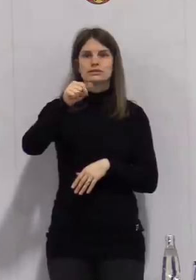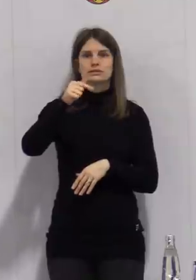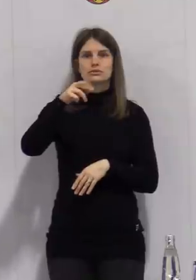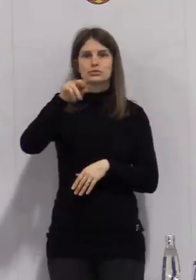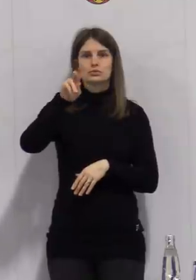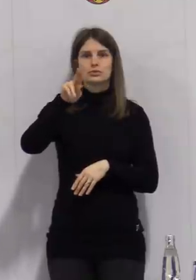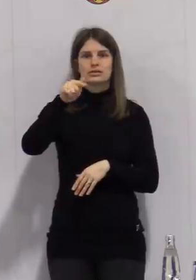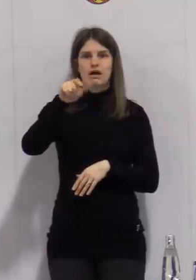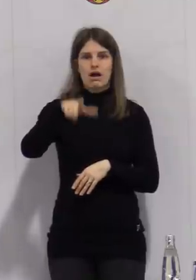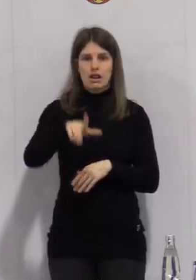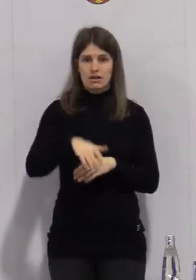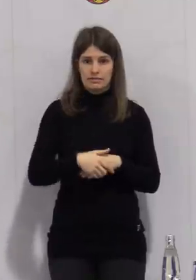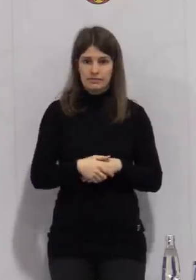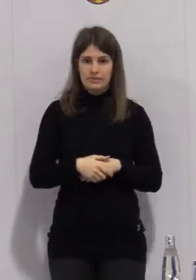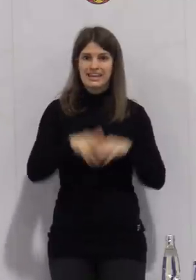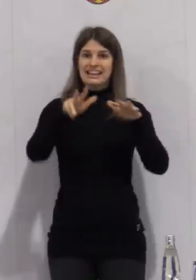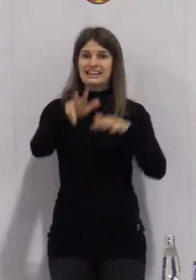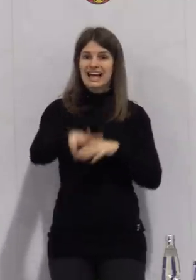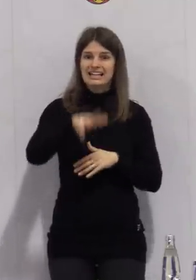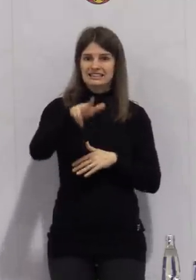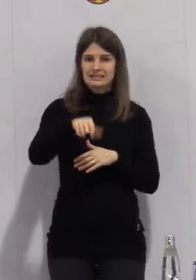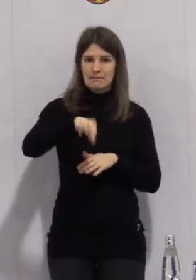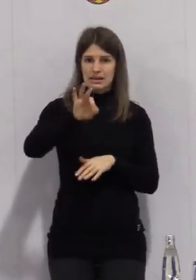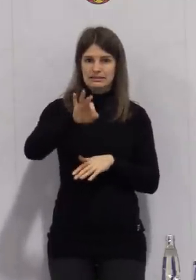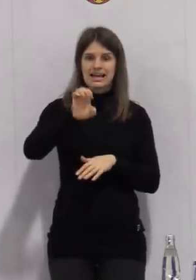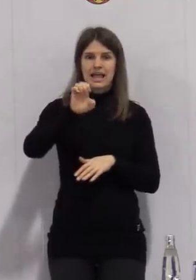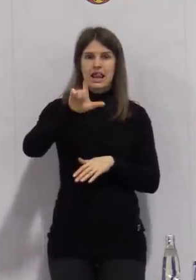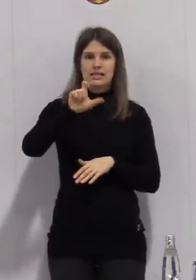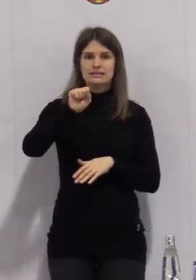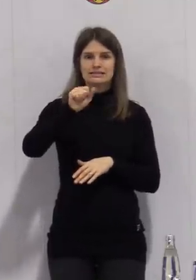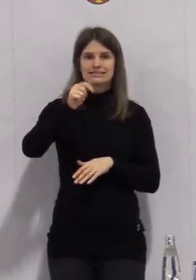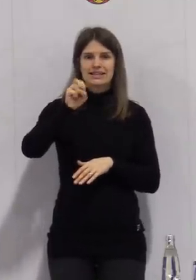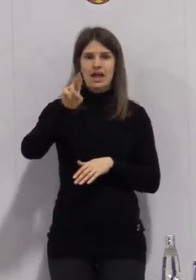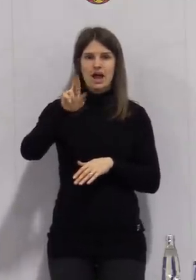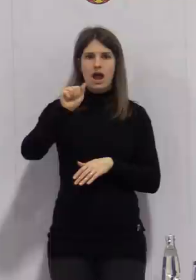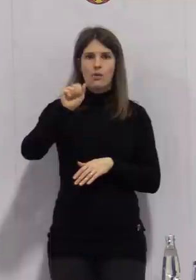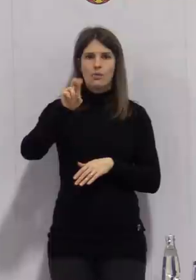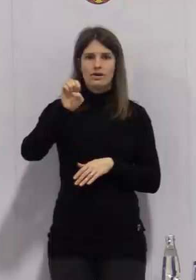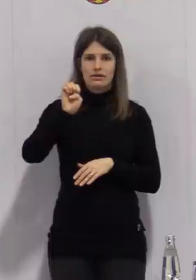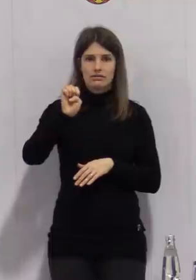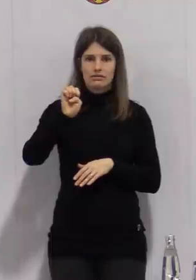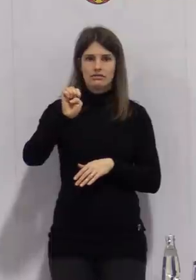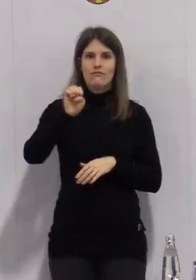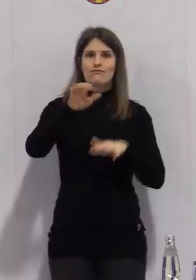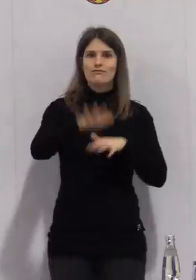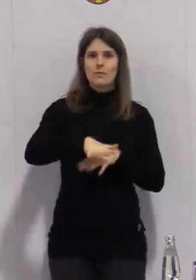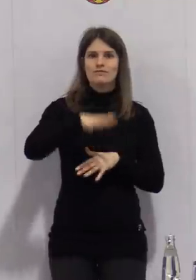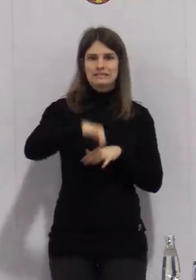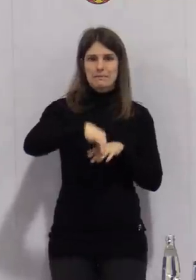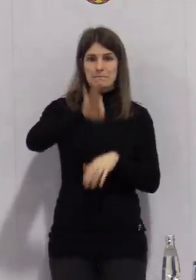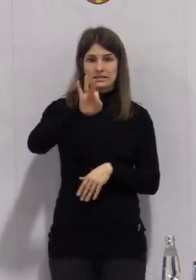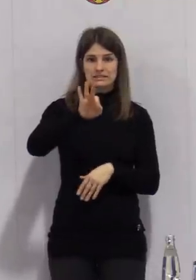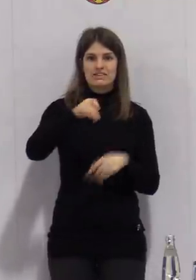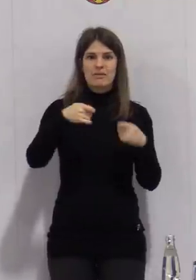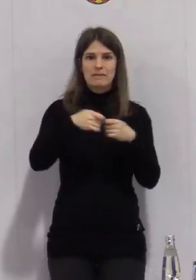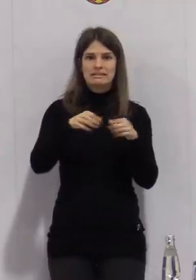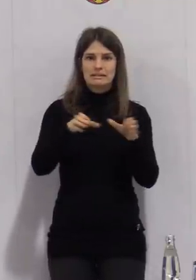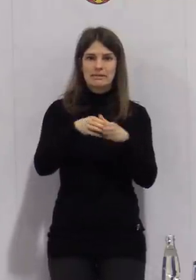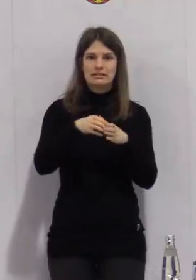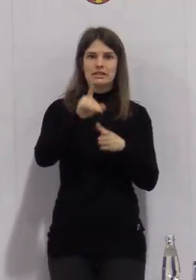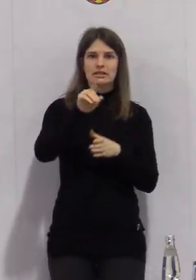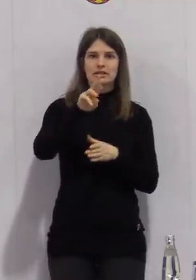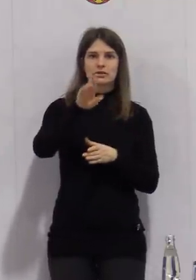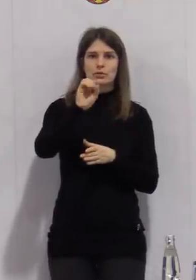Am 13. März in der Gemeinde Elsteraue. Am 15. März in der Verbandsgemeinde Treusiger-Zeitzer